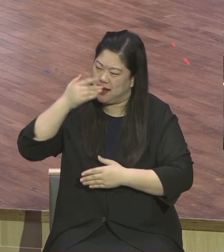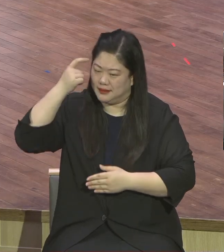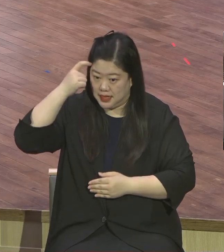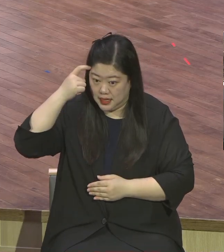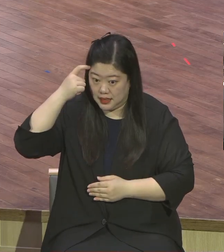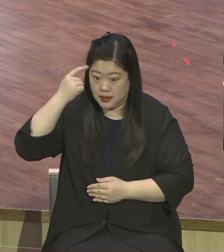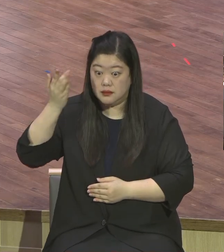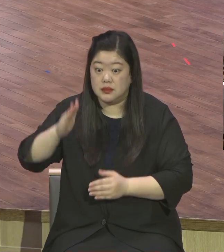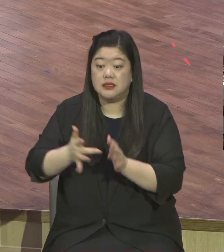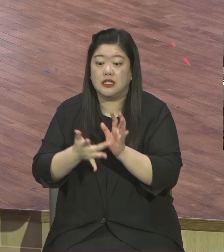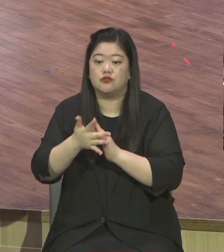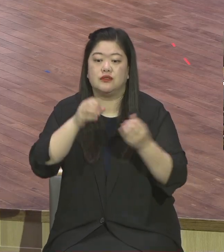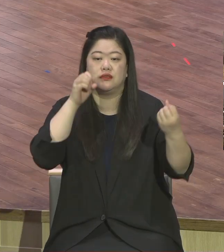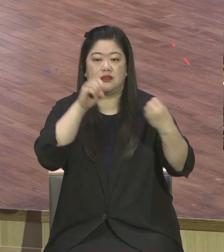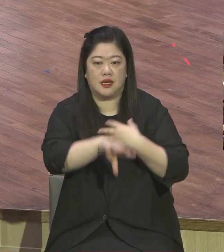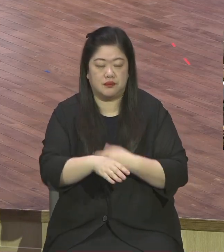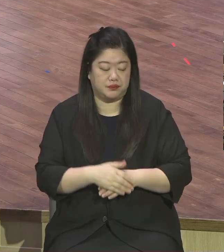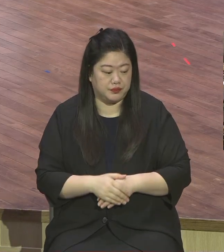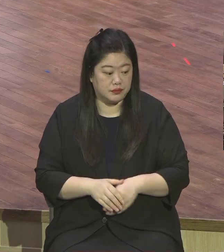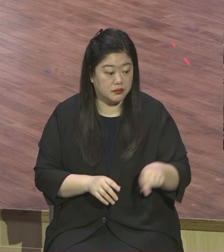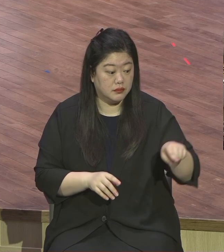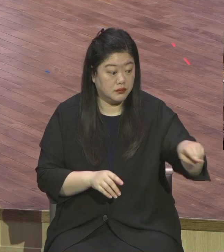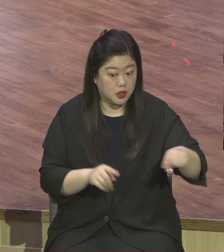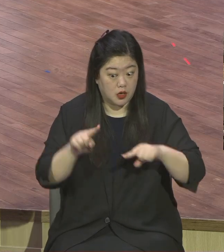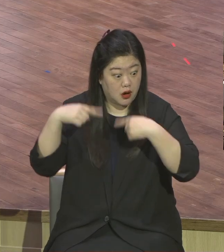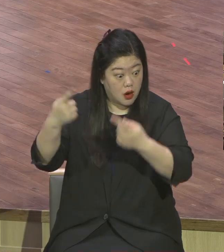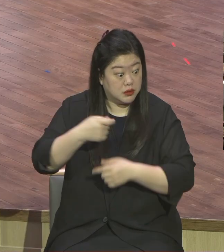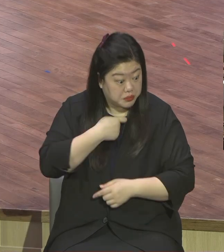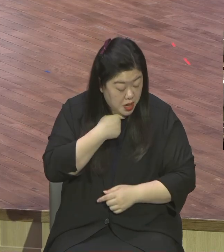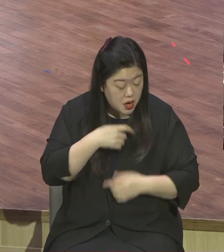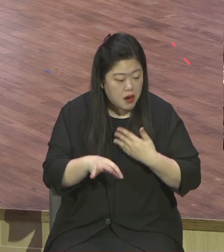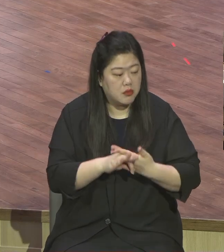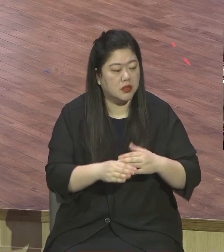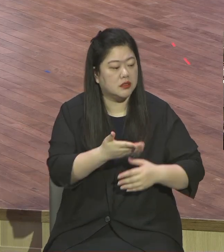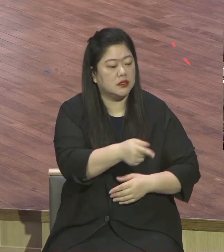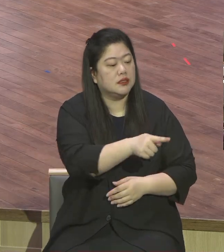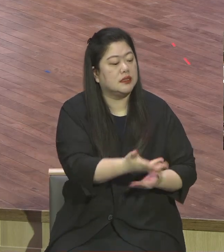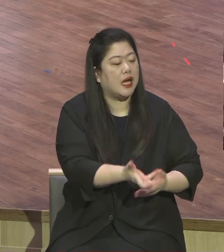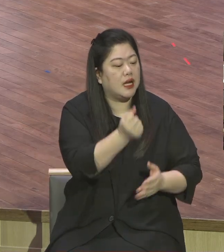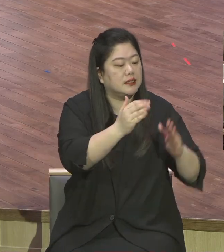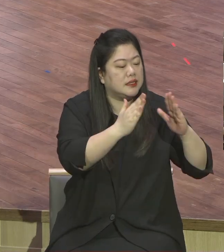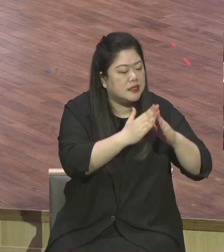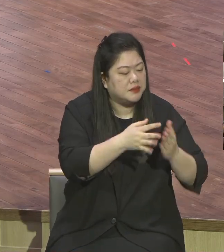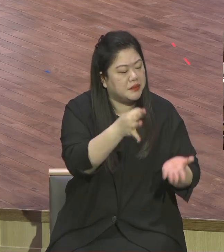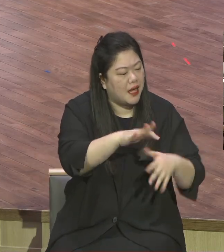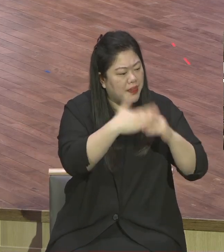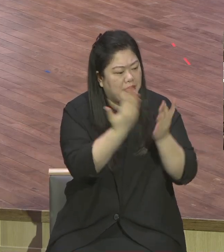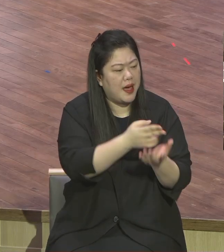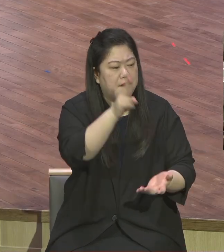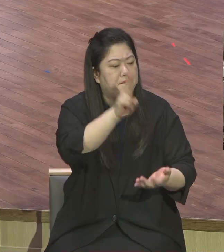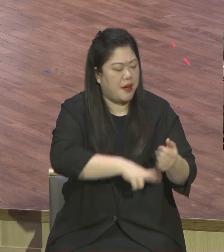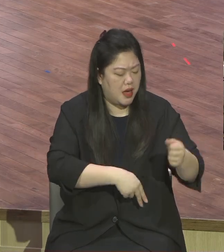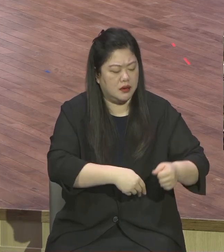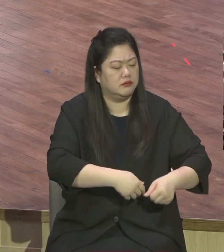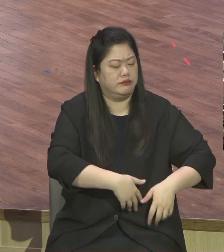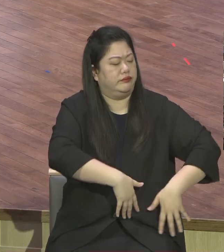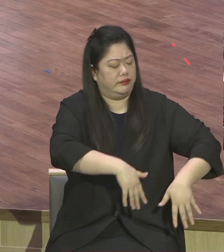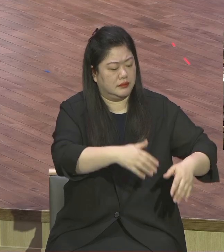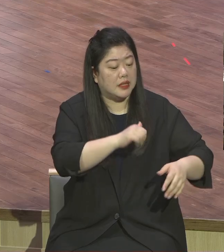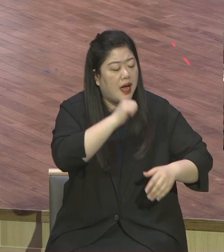온전하고자 할 진데 가서 내 소유를 팔아 가난한 삶자들에게 주라 그리하면 하늘에서 보화가 내게 서리라 그리하고